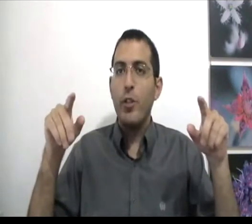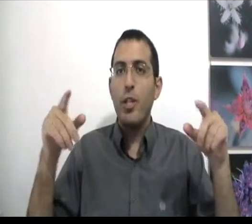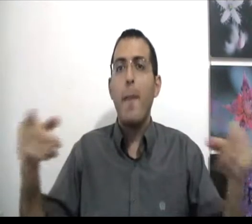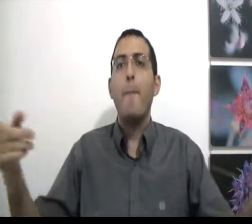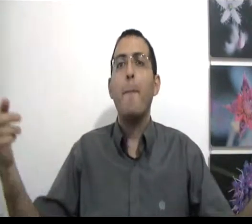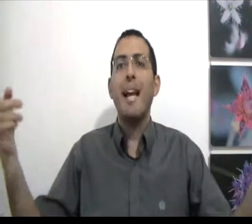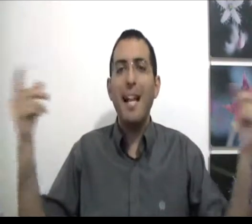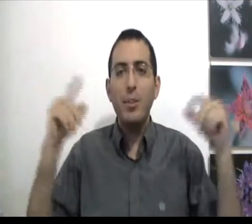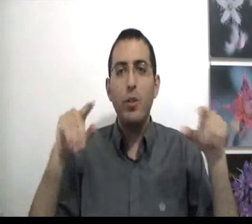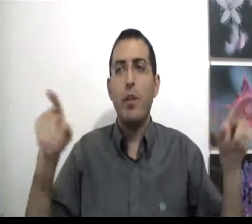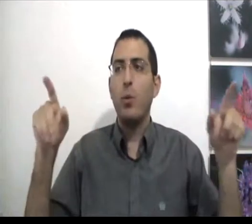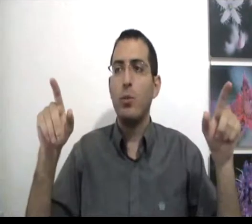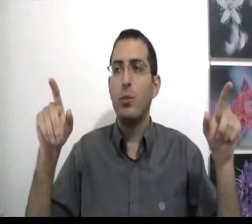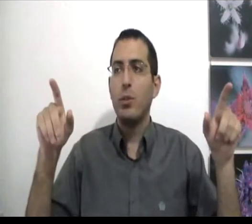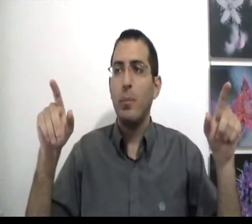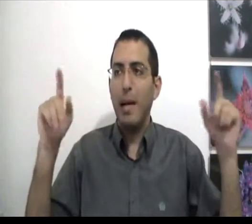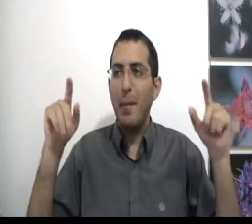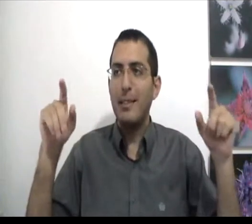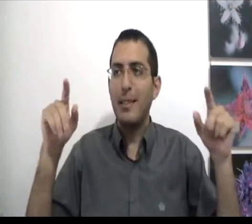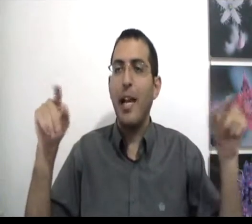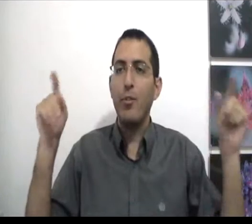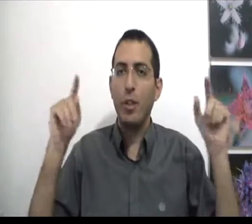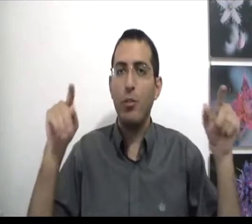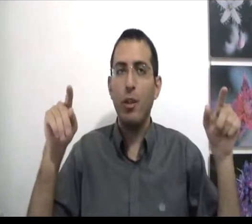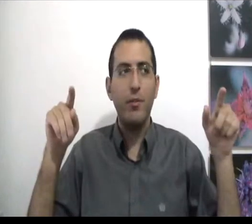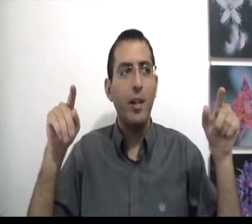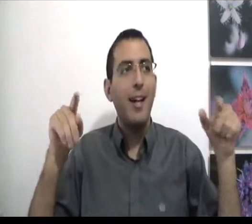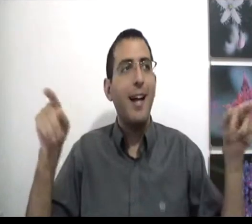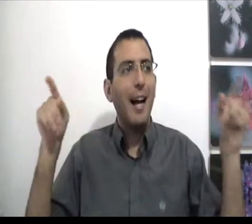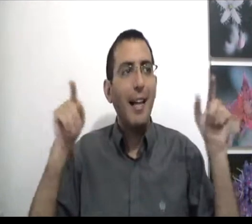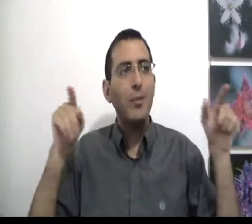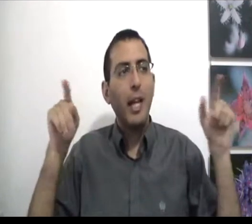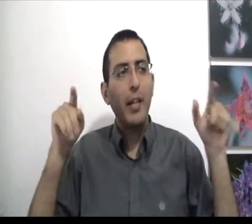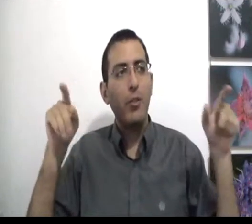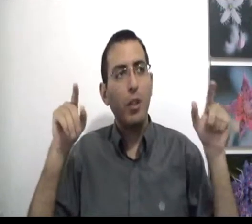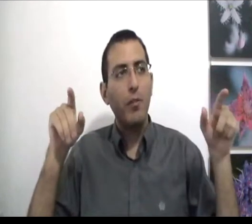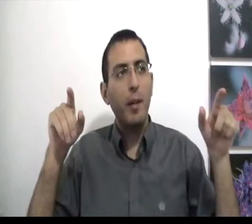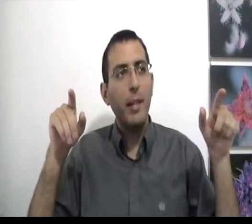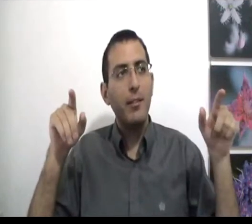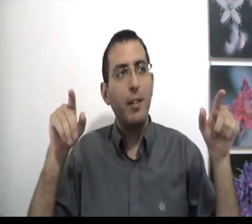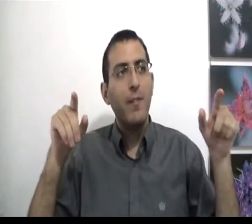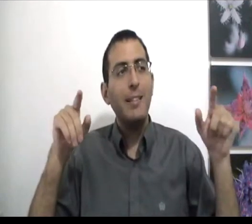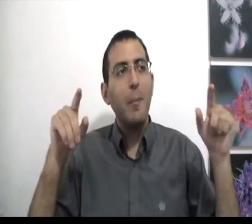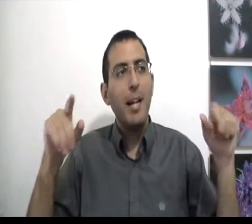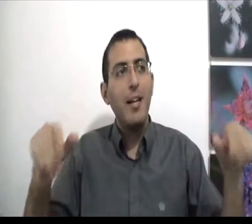ישקיע אין סוף אחוז מאמץ להרגיש יותר טוב אז הוא ירגיש יותר טוב באמת אז במילא